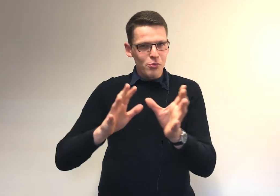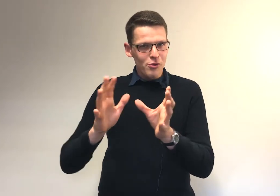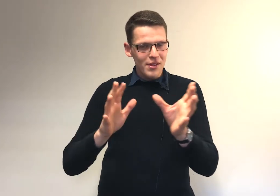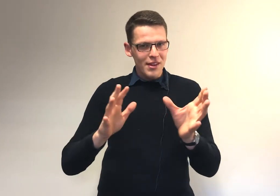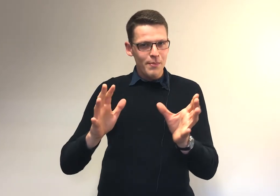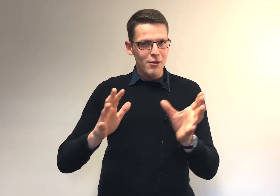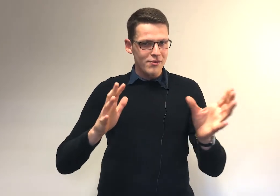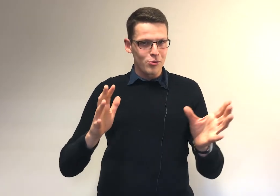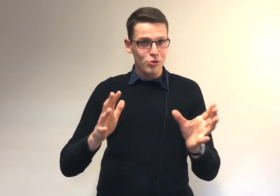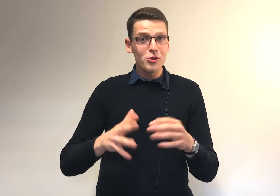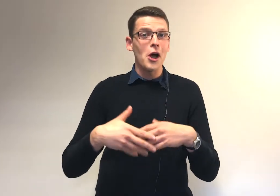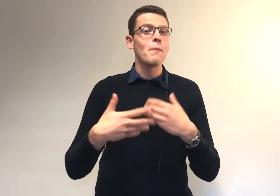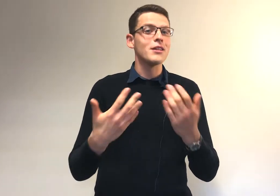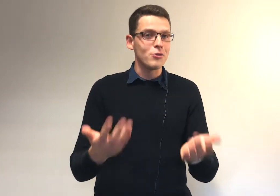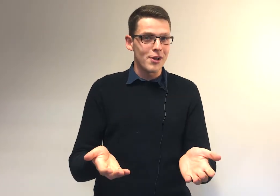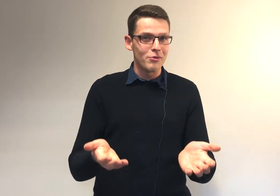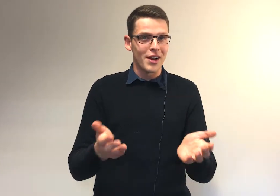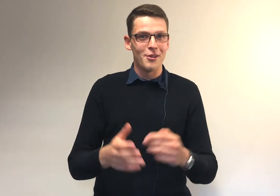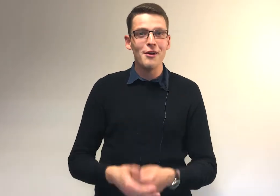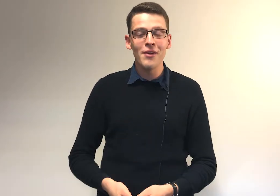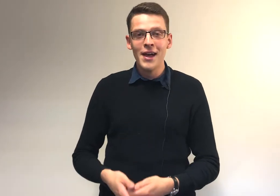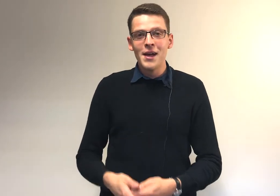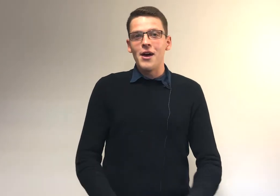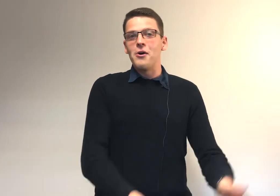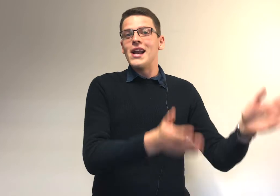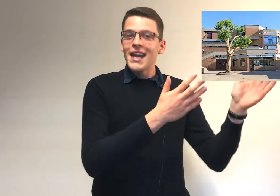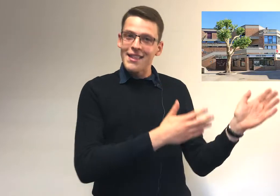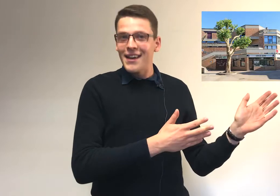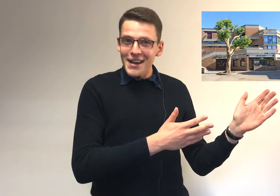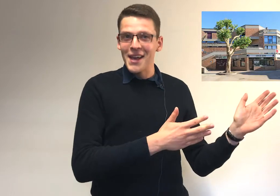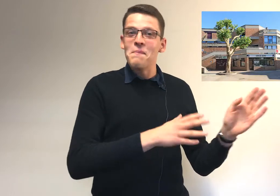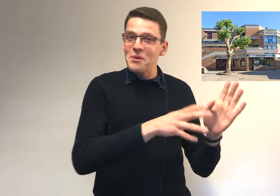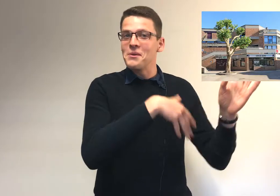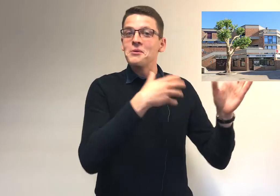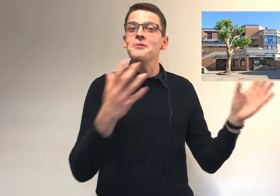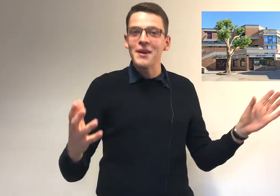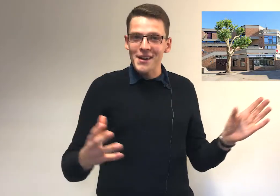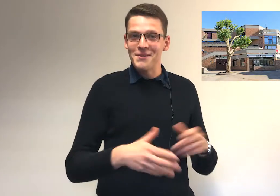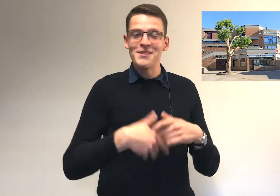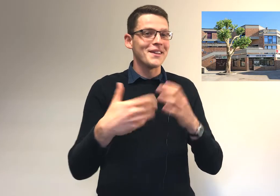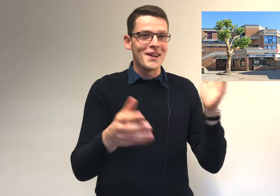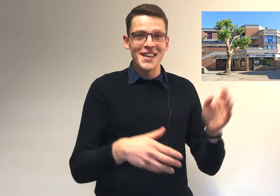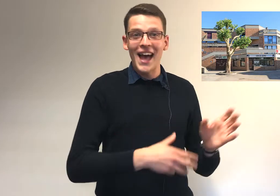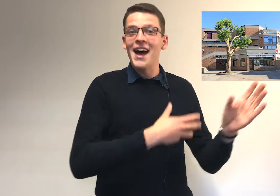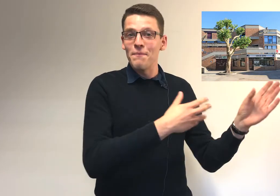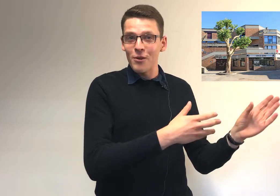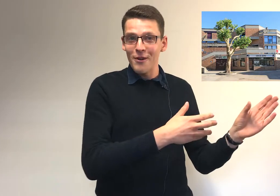plusieurs aspects de la vie étudiante, en particulier à Louvain-la-Neuve. La Casa, qui est un pôle culturel, d'une certaine manière, important.